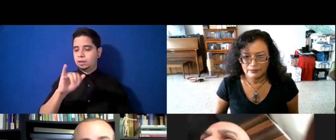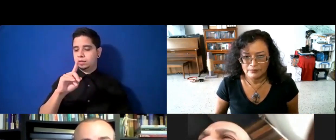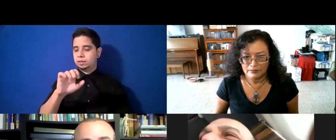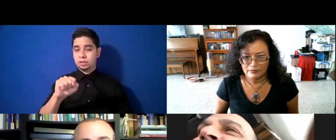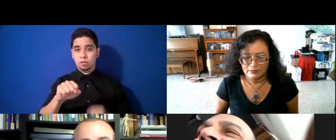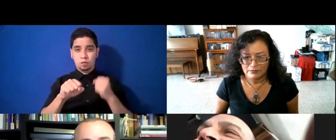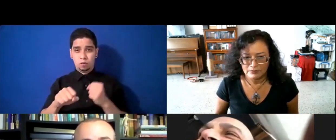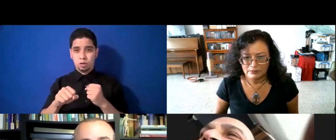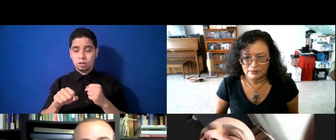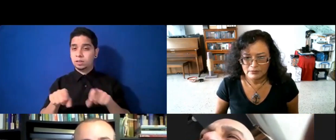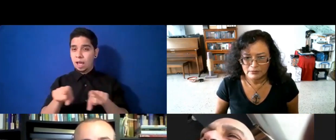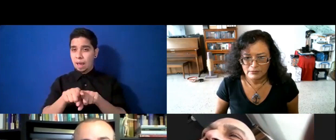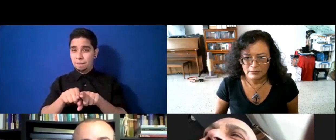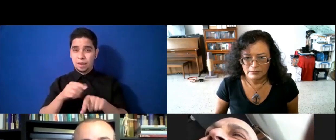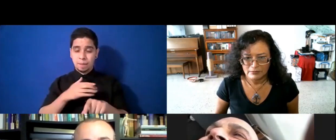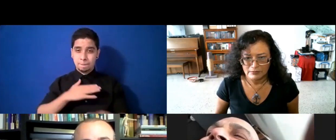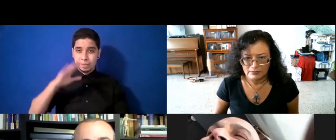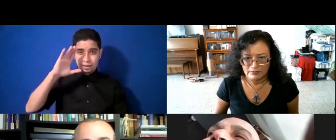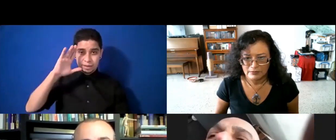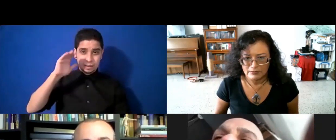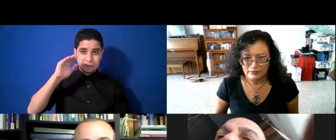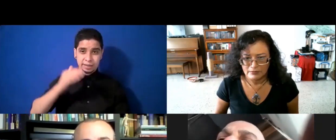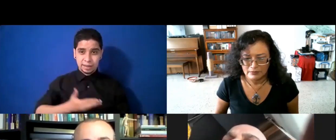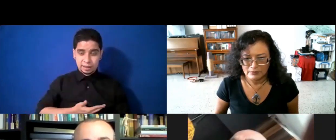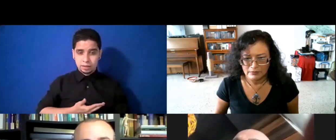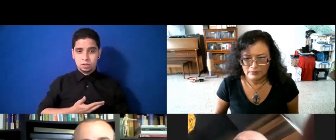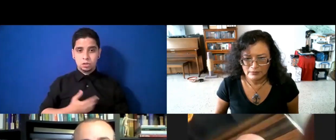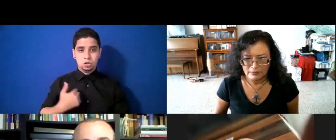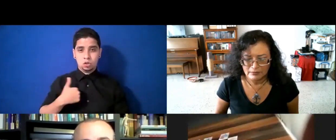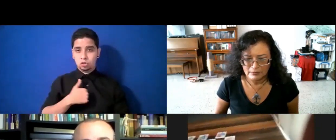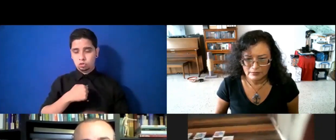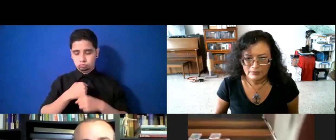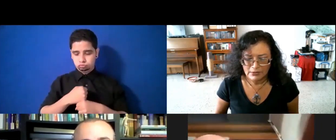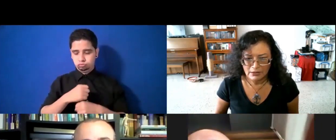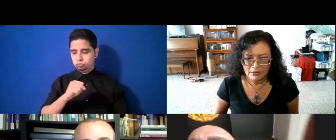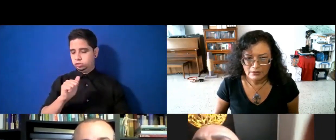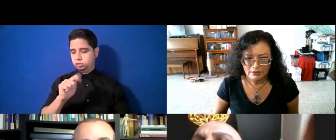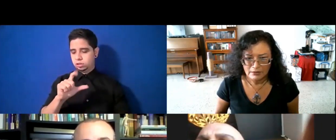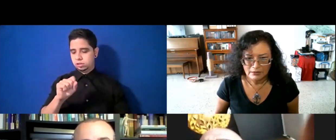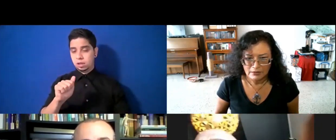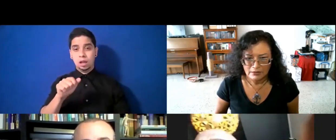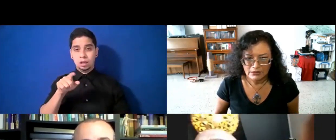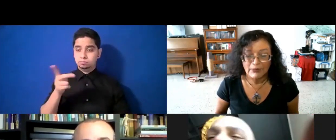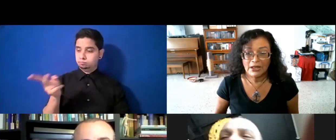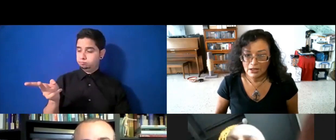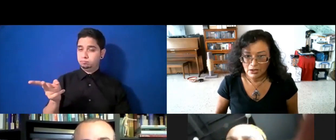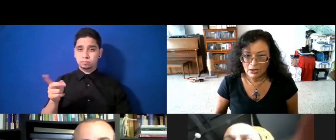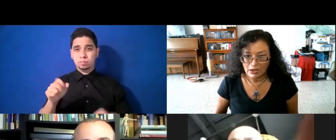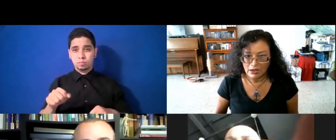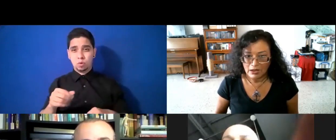Rocío. Y la salsa que nosotros preparamos aquí en la pizzería, ellos la pueden consumir sin